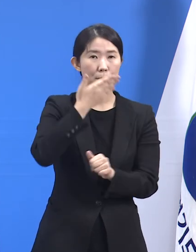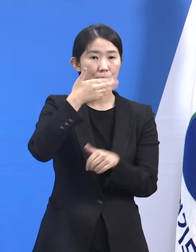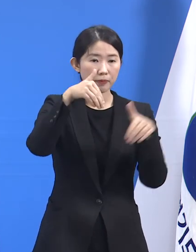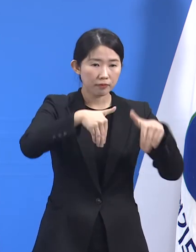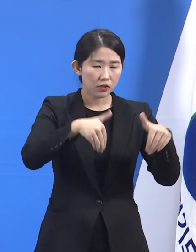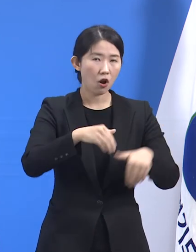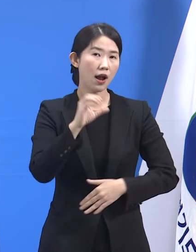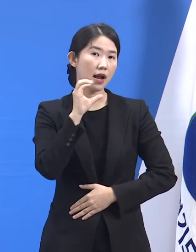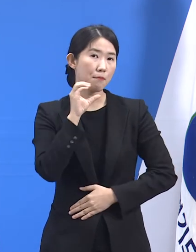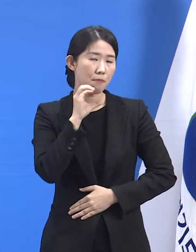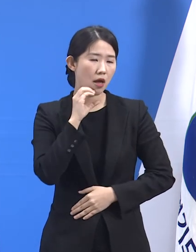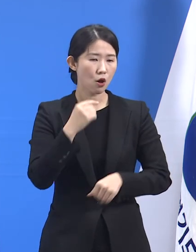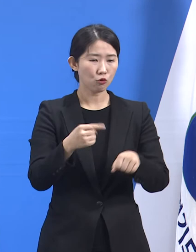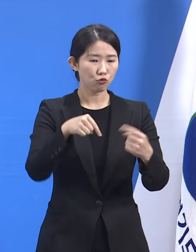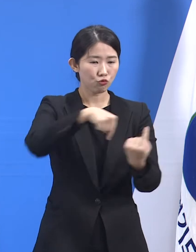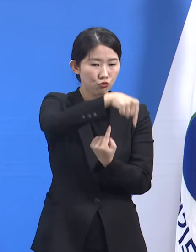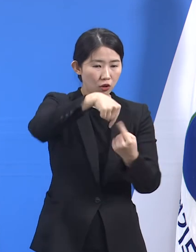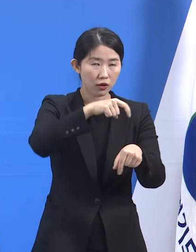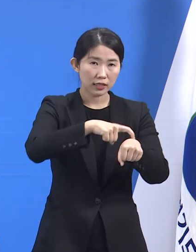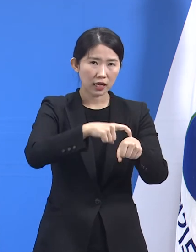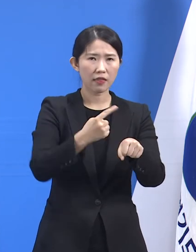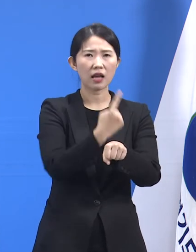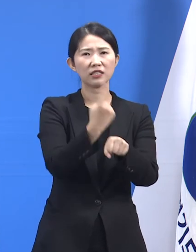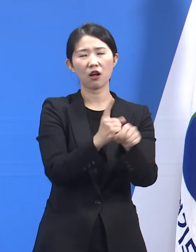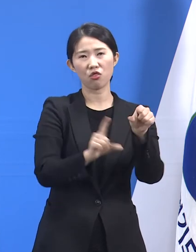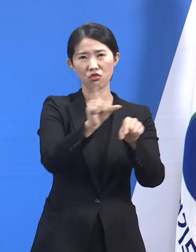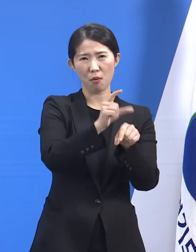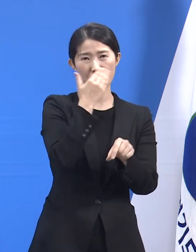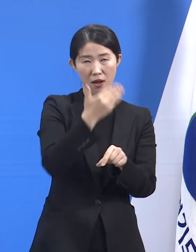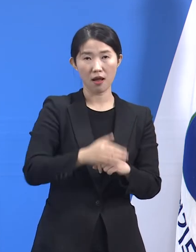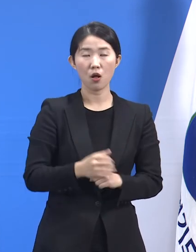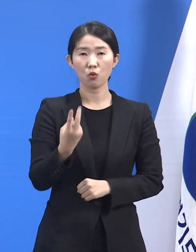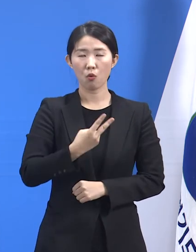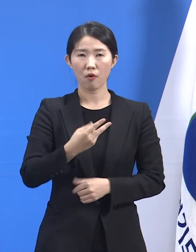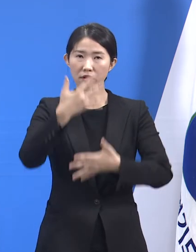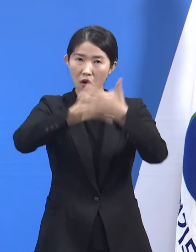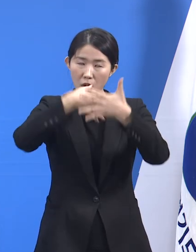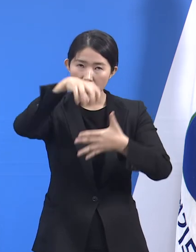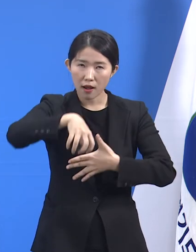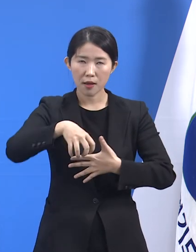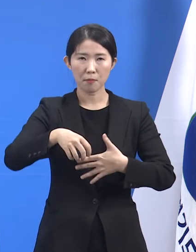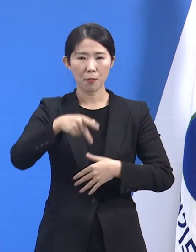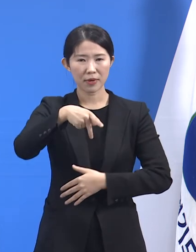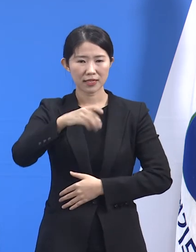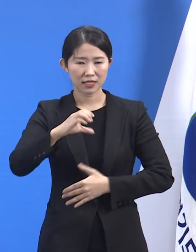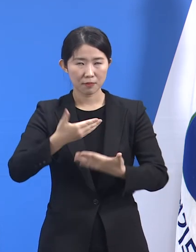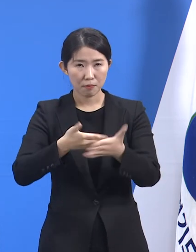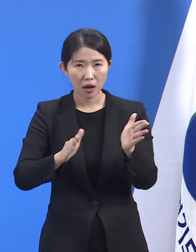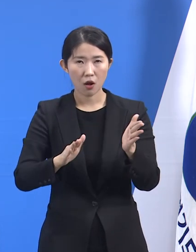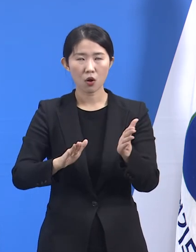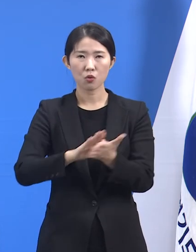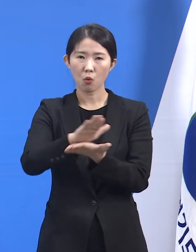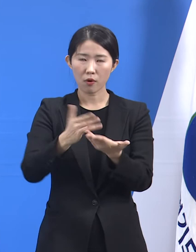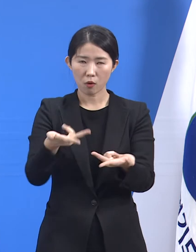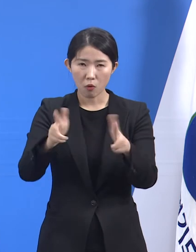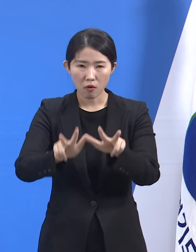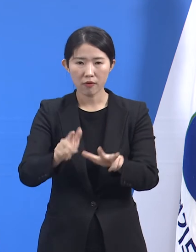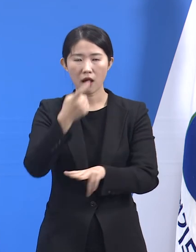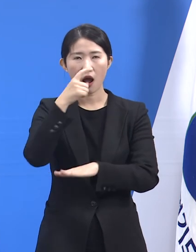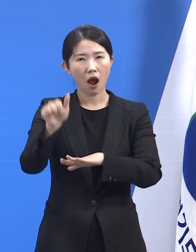영업시간은 1시간 늘어났고 영화관, PC방, 오락실, 놀이공원, 학원, 독서실,